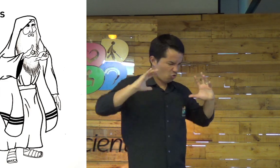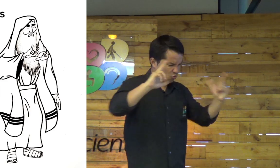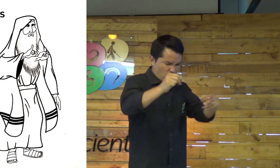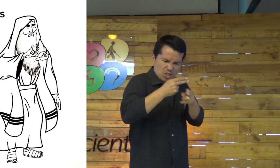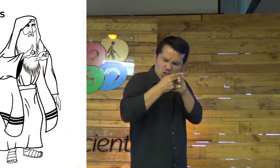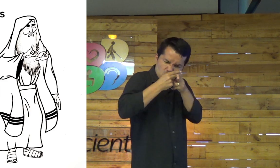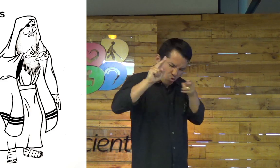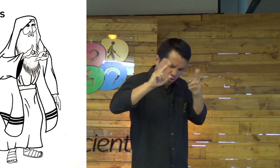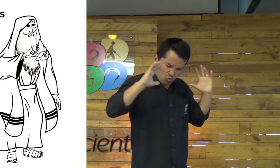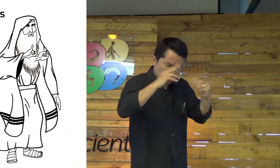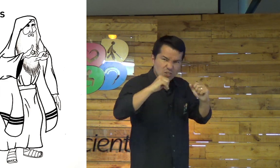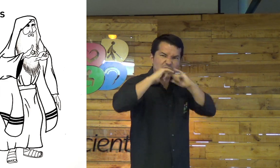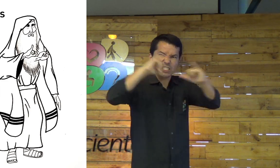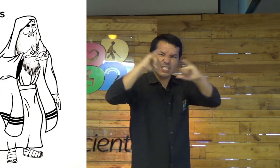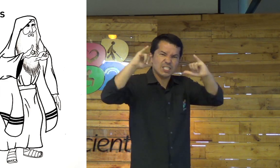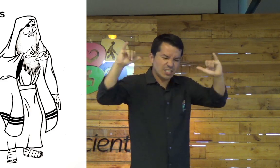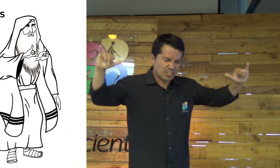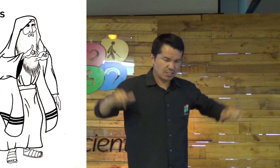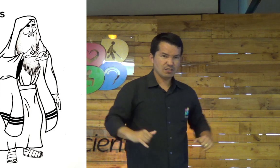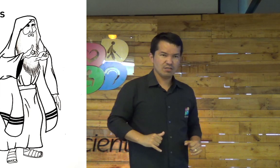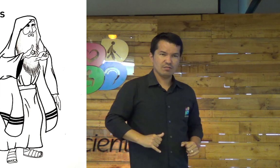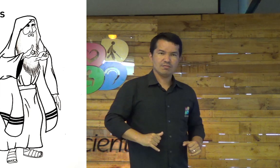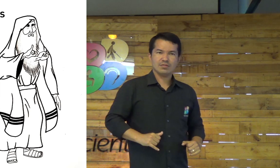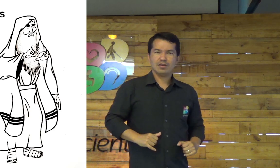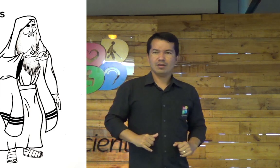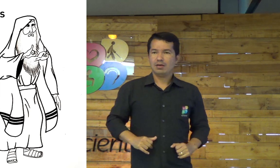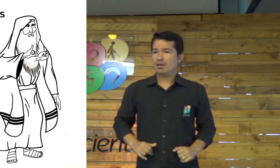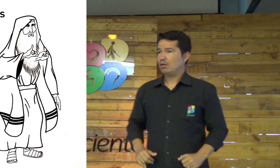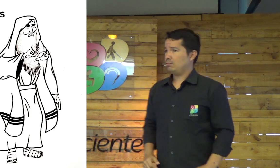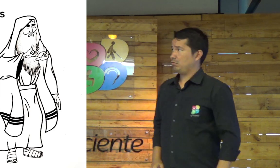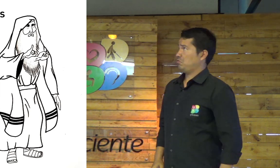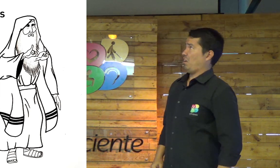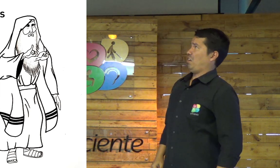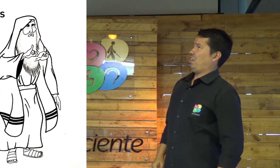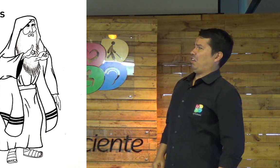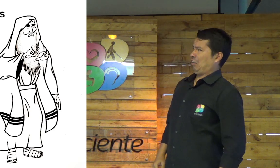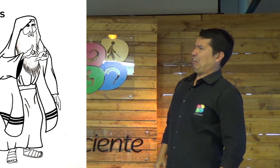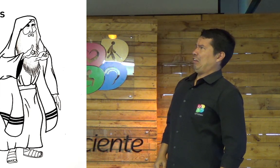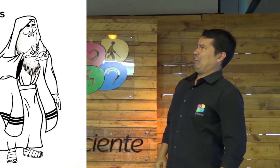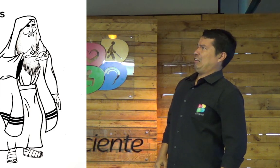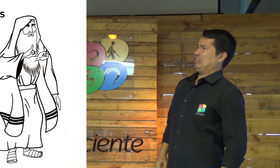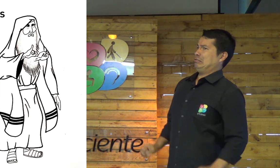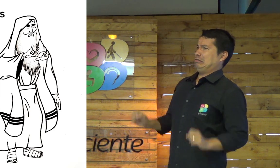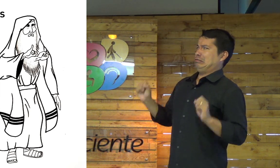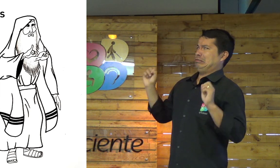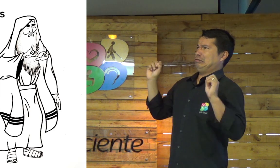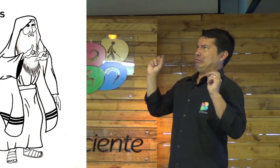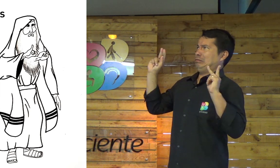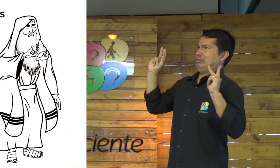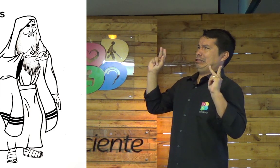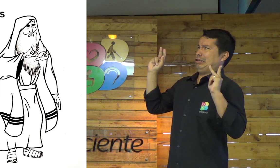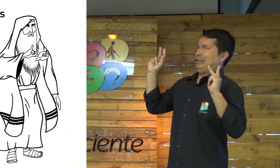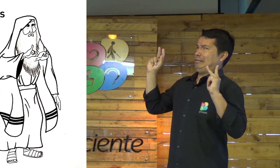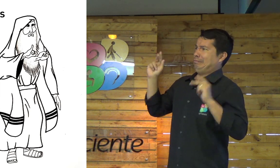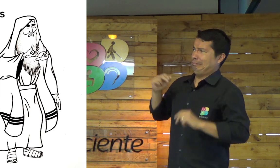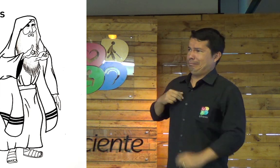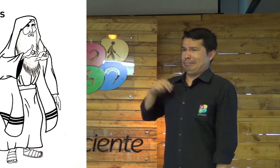sapato, tudo. Fique nu e vá pregar a minha palavra. Aí Isaías falou, sério? Ok, Deus.